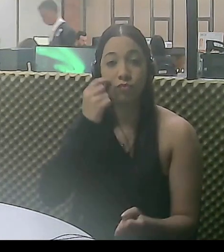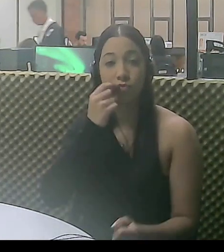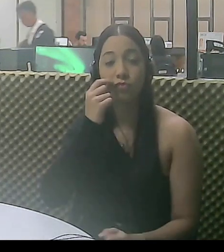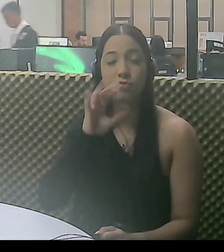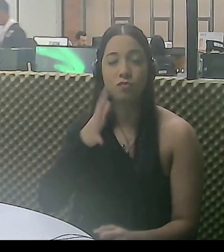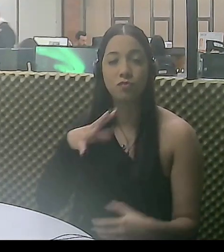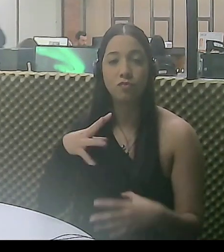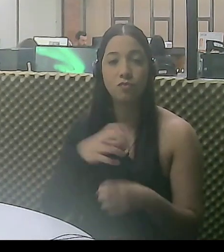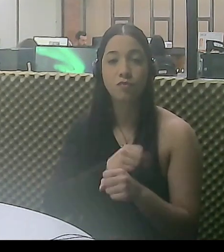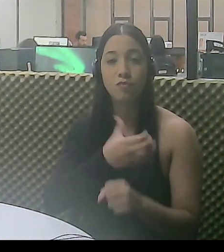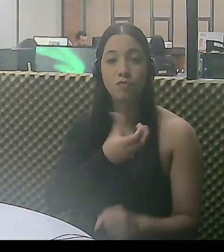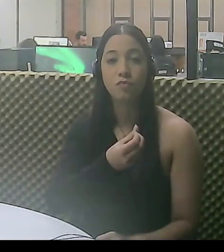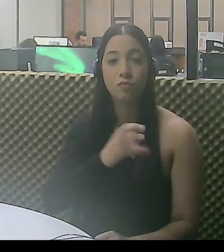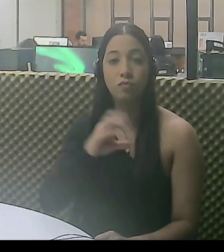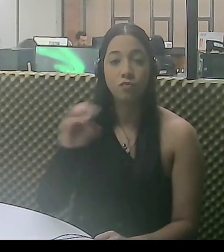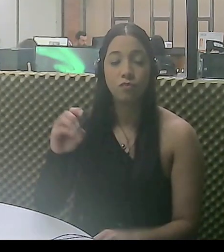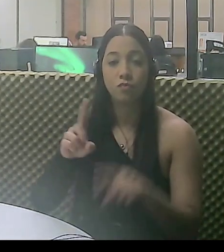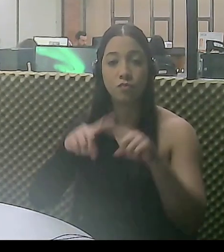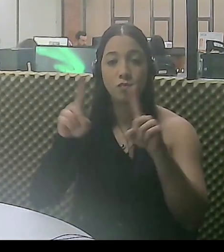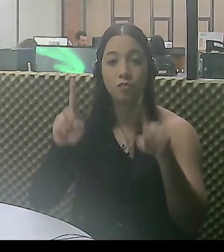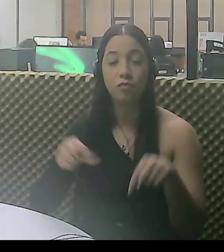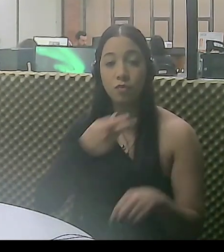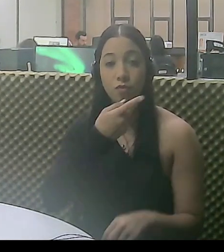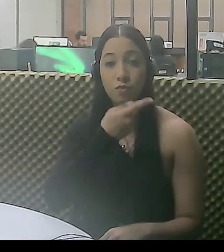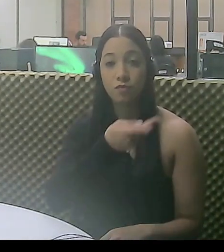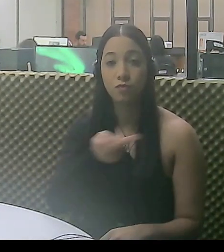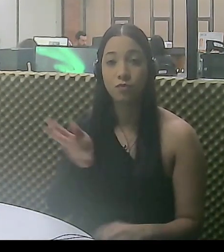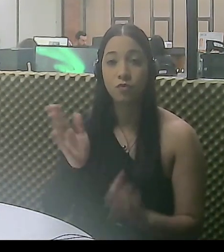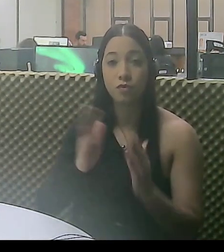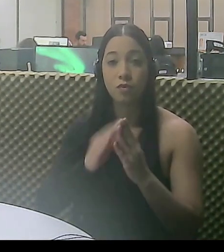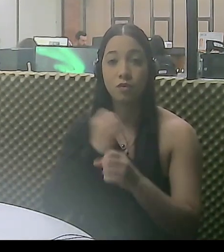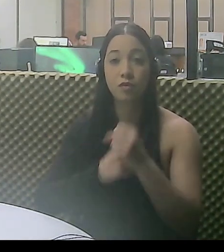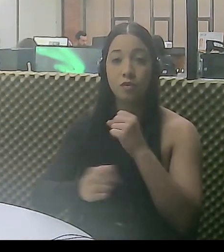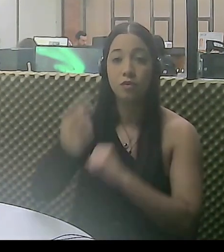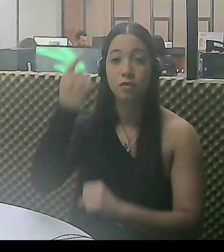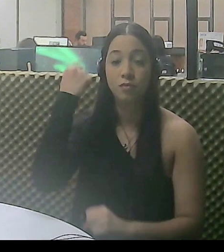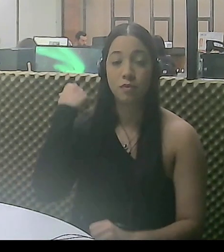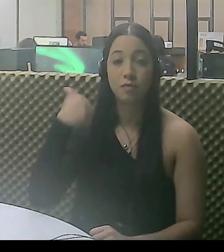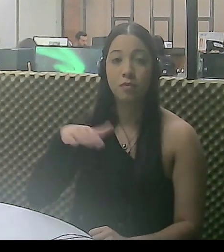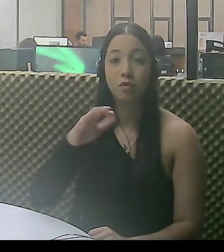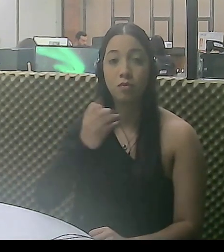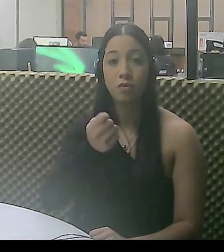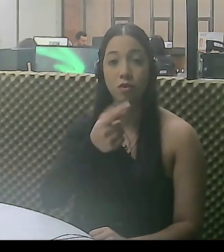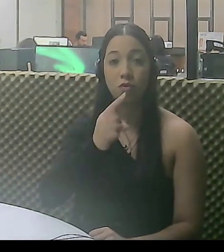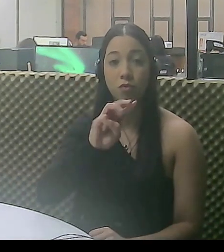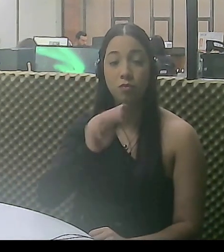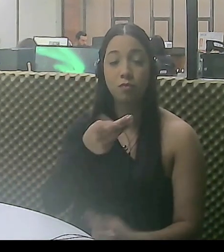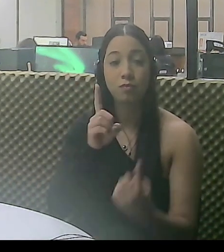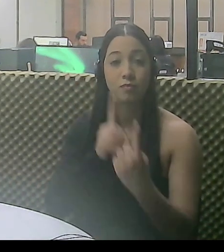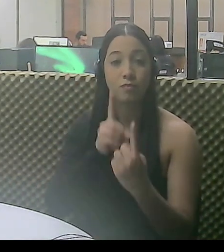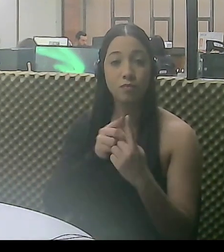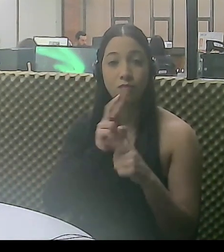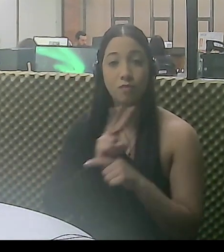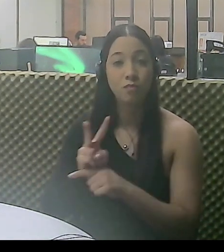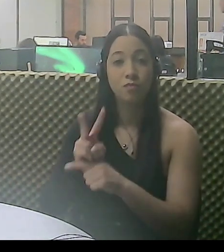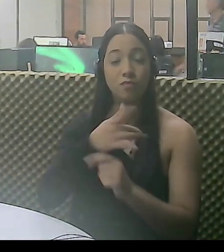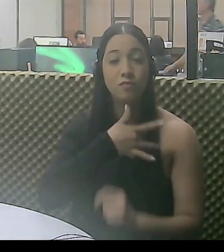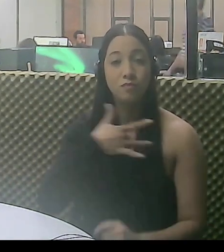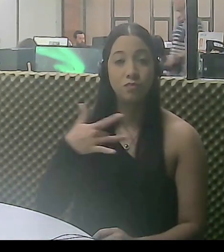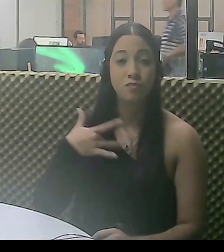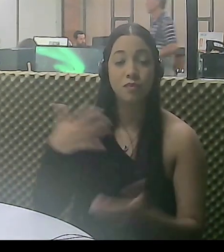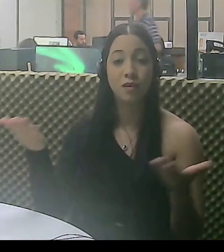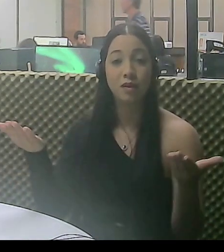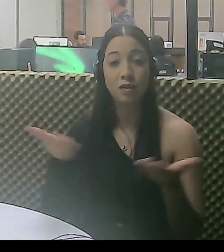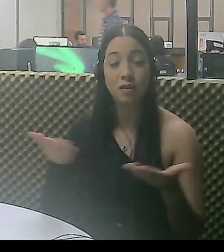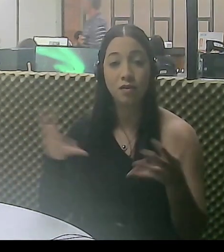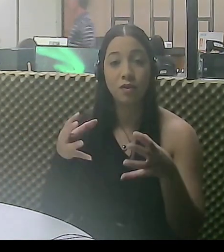São mais ou menos 600 profissionais, que só de visitas domiciliares no ano passado, foram quase um milhão de atendimentos para cuidar da nossa saúde. Agora,